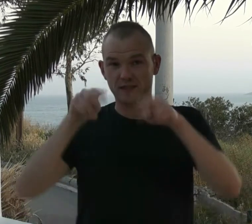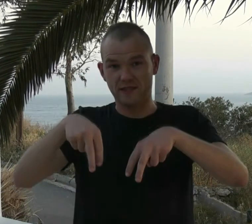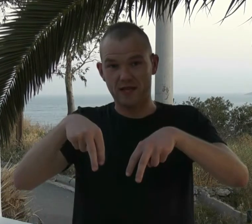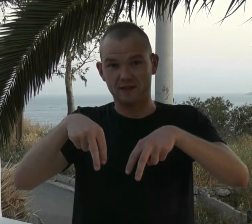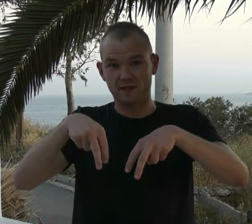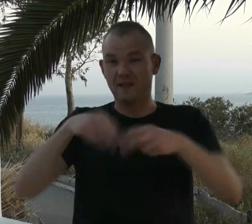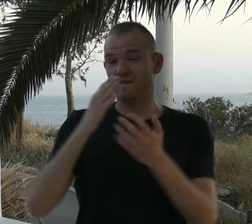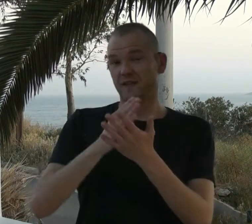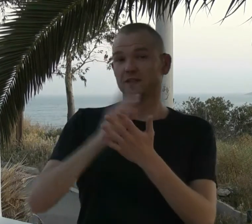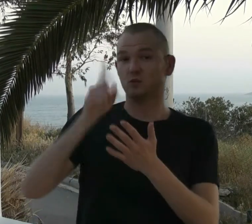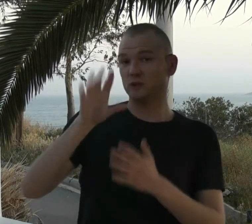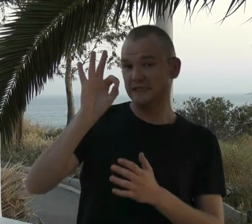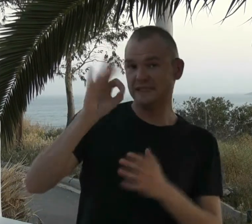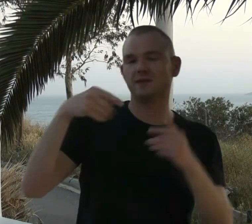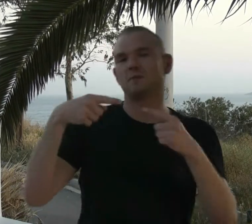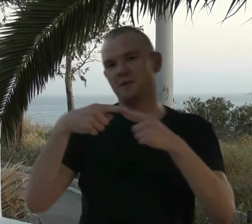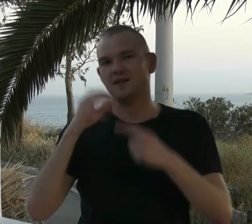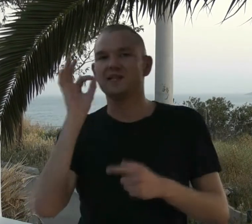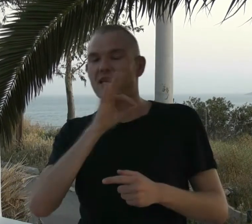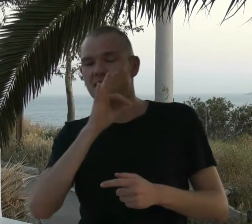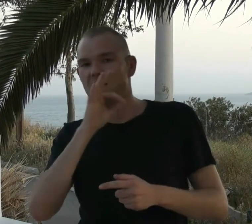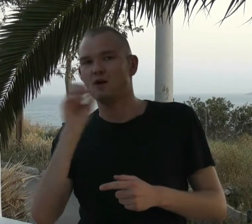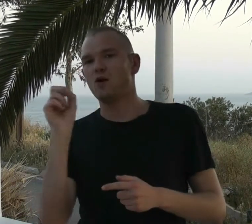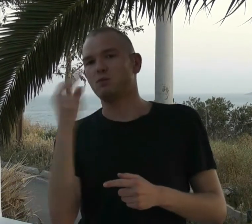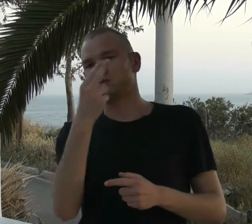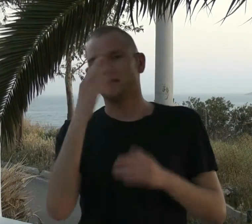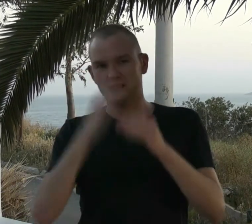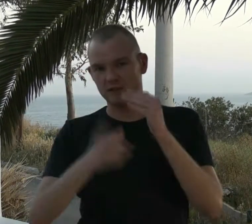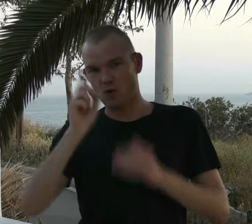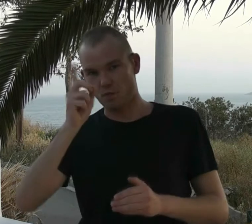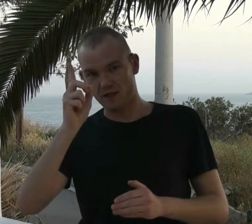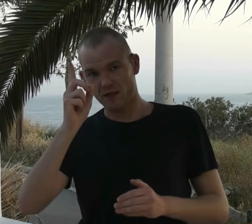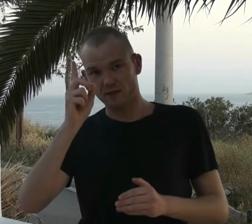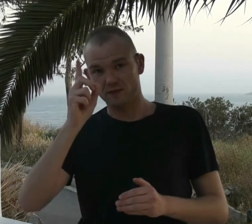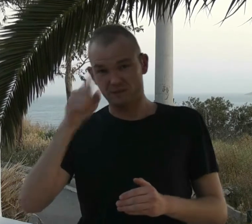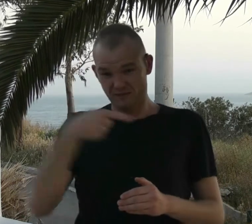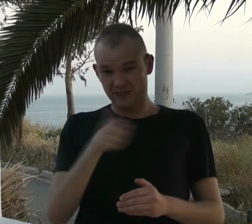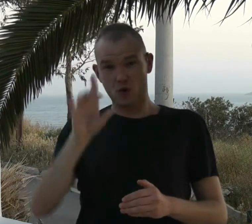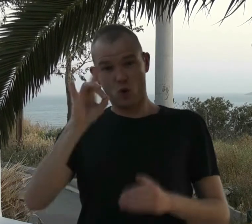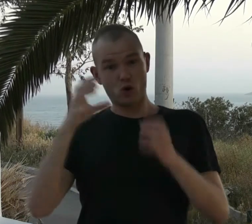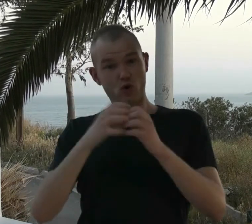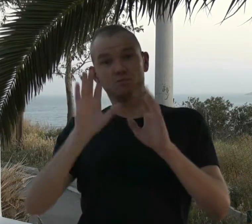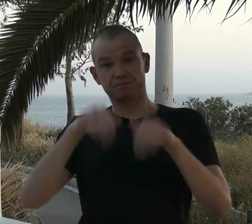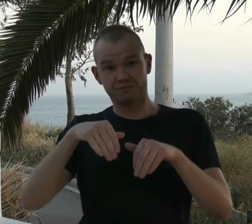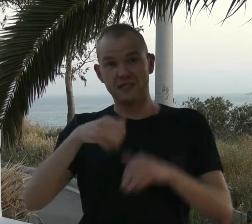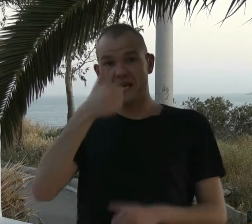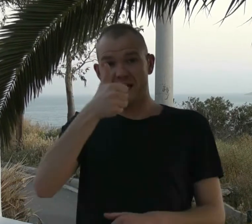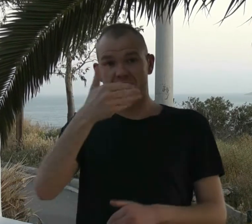Dengang er der jo otte hold, er med. Vi skulle have været i ni hold, men den får uanset i Danmark, Mildaube. De otte hold